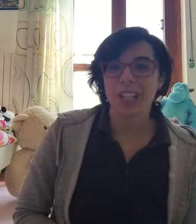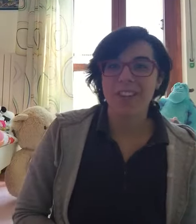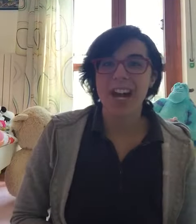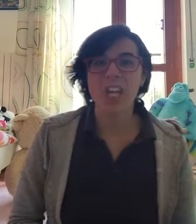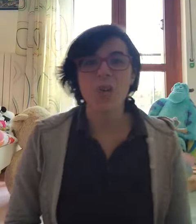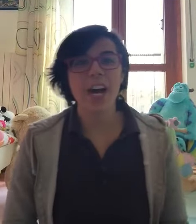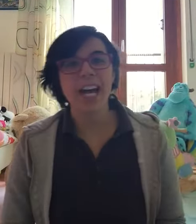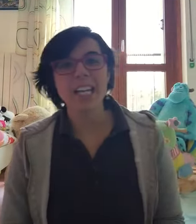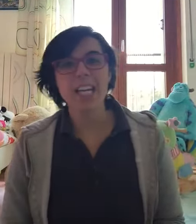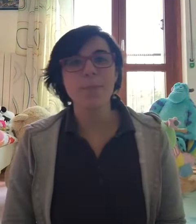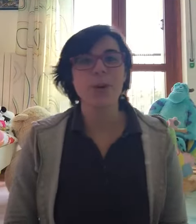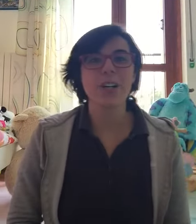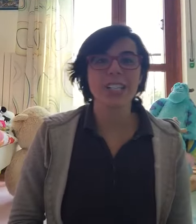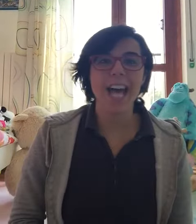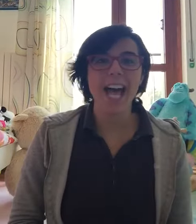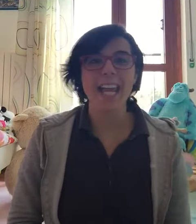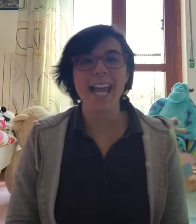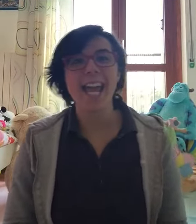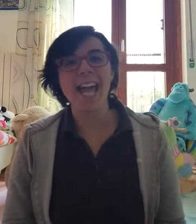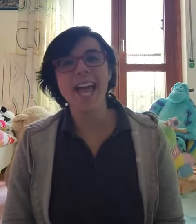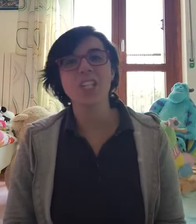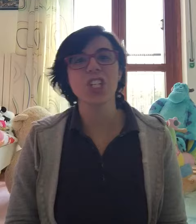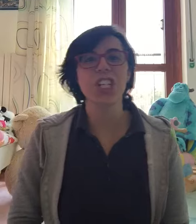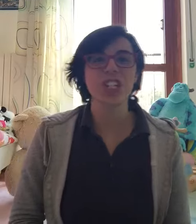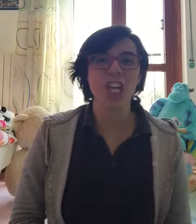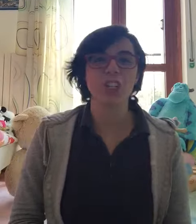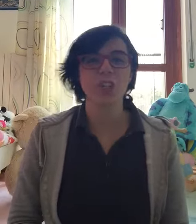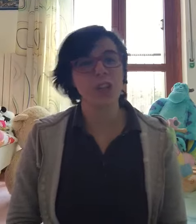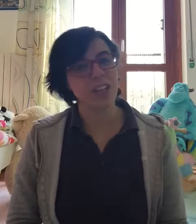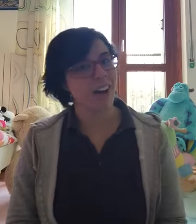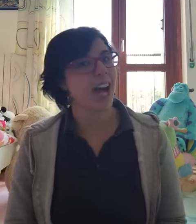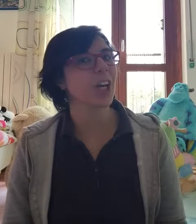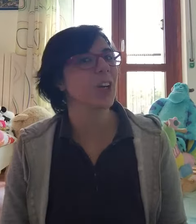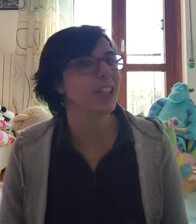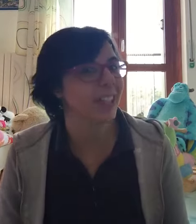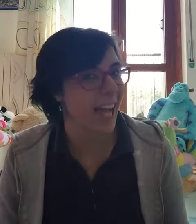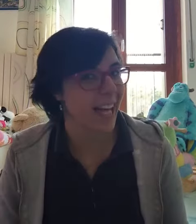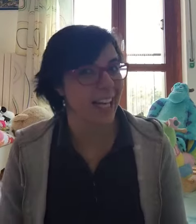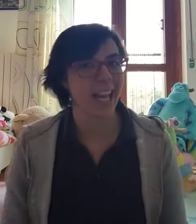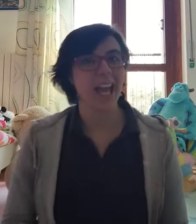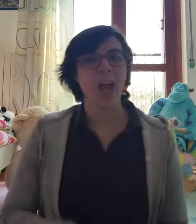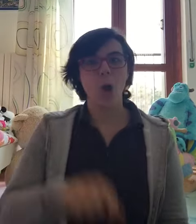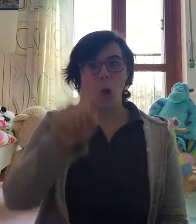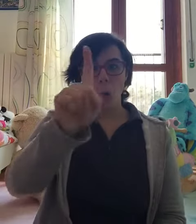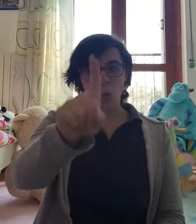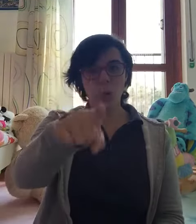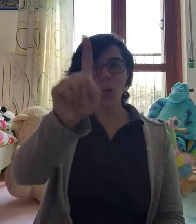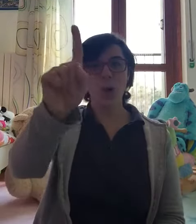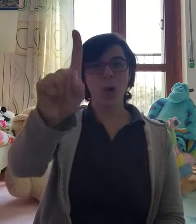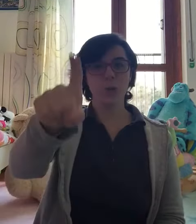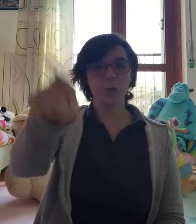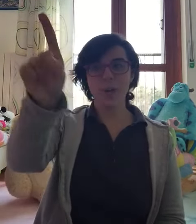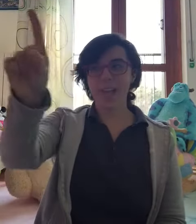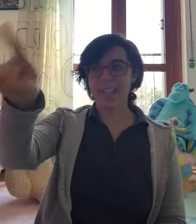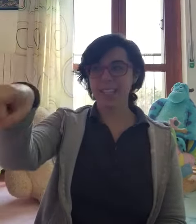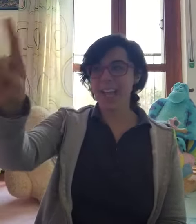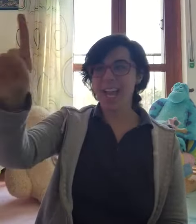vanno a riposare e gigetto li va a contare. Uno, due, tre,